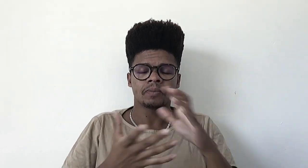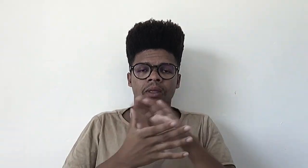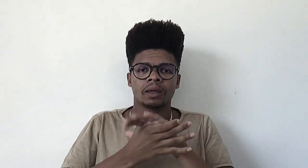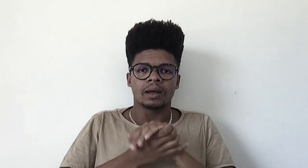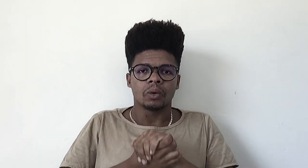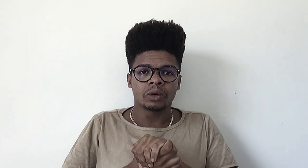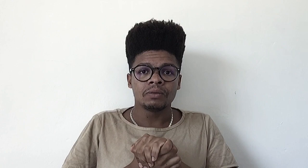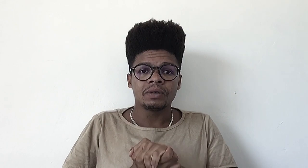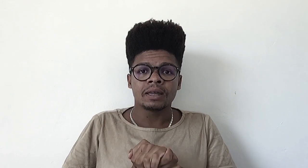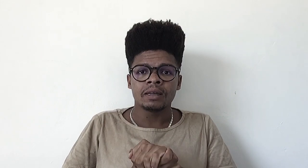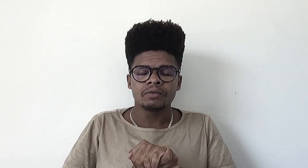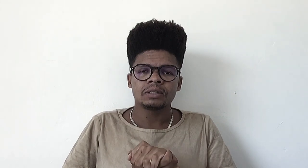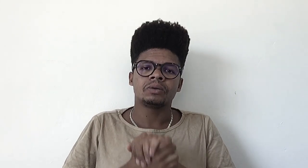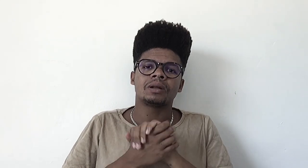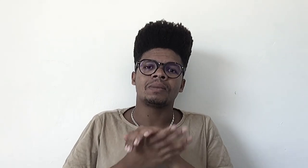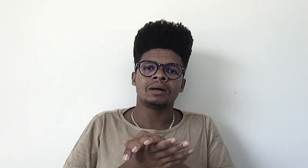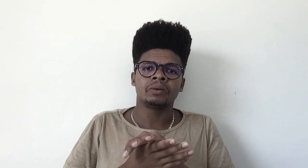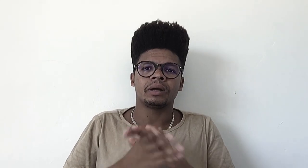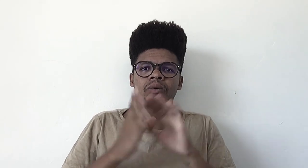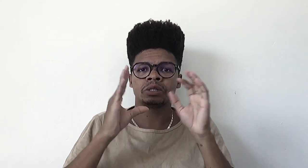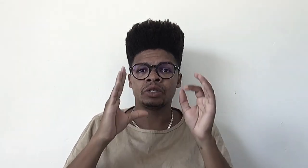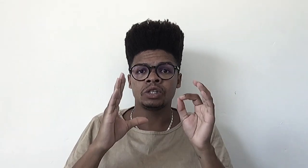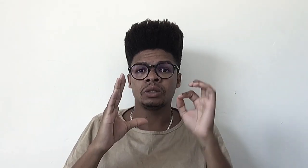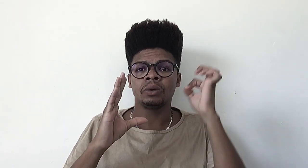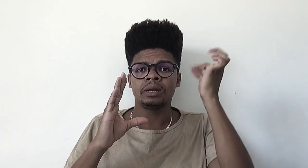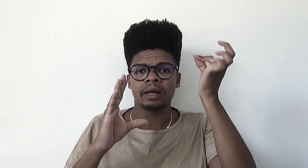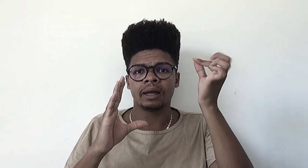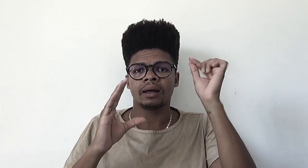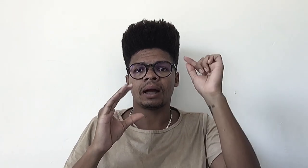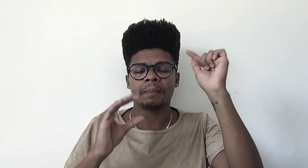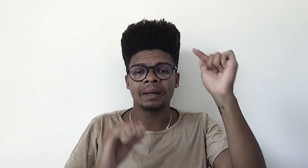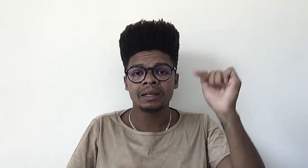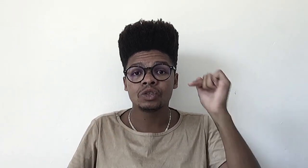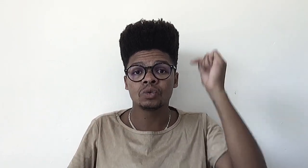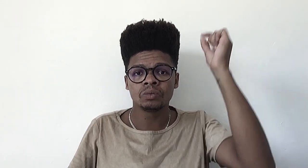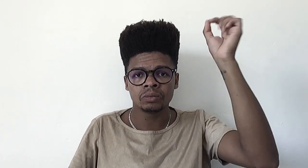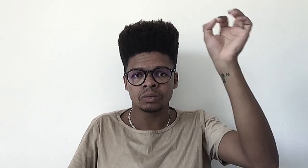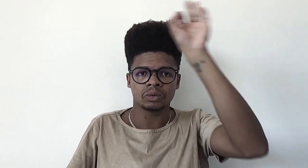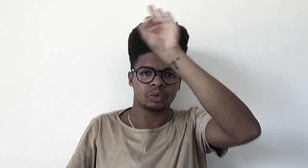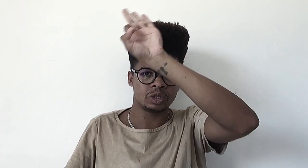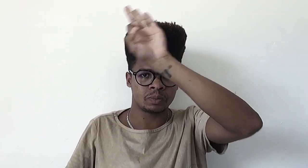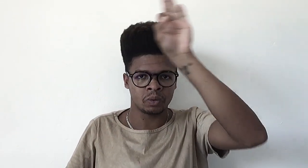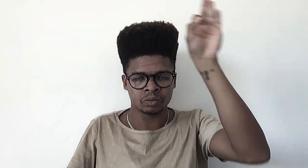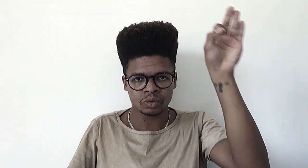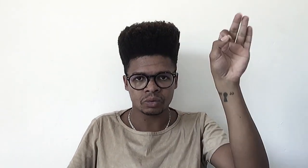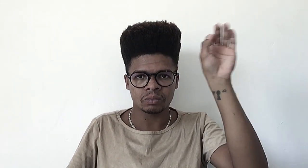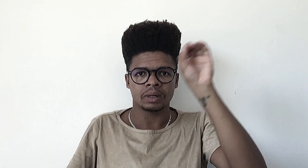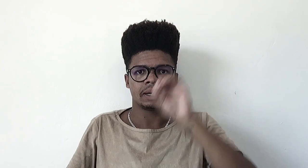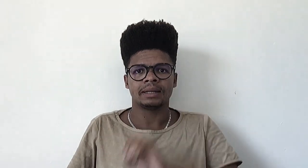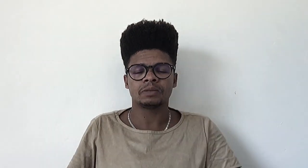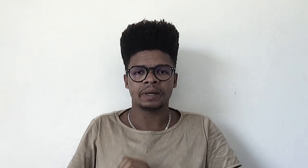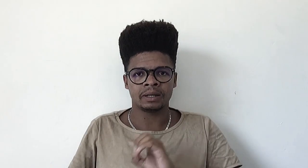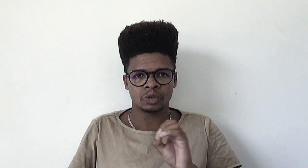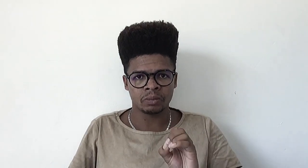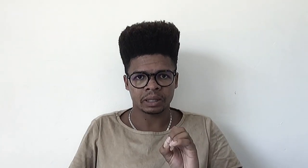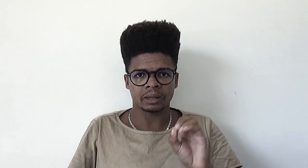o que fica em ênfase no trabalho é, o sentido, ele é apenas um dos pontos da experiência humana.